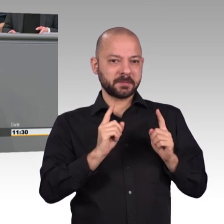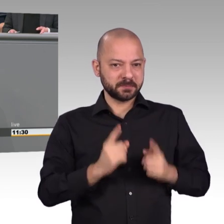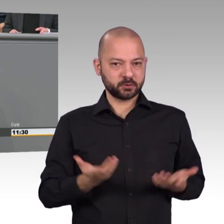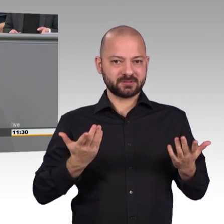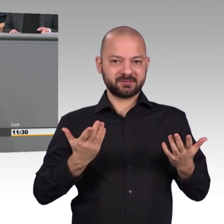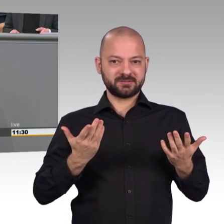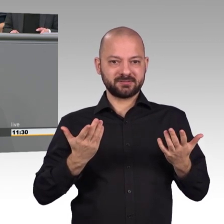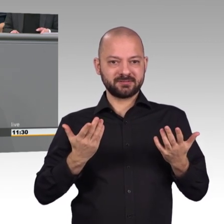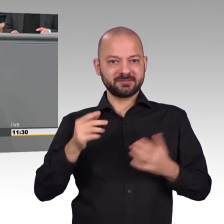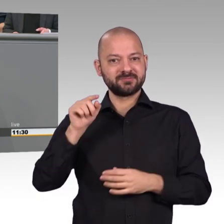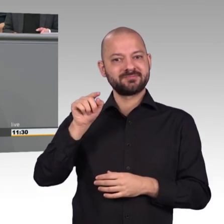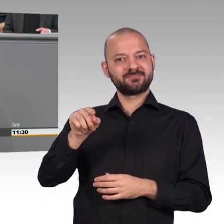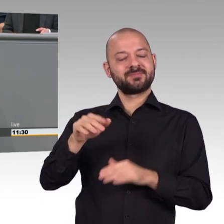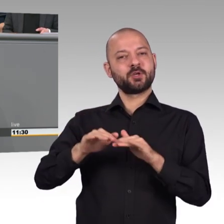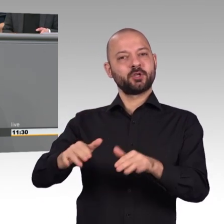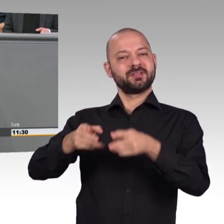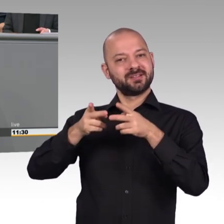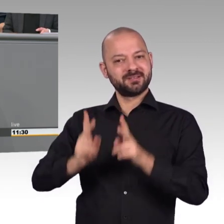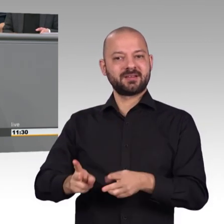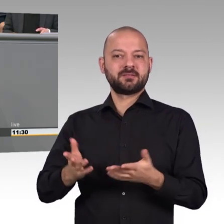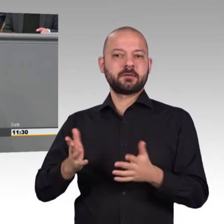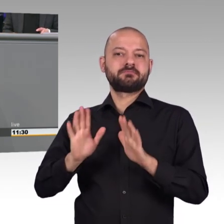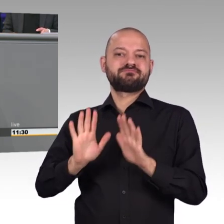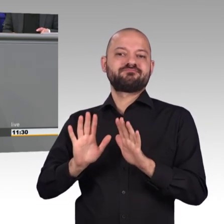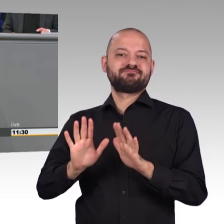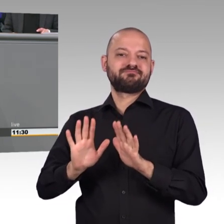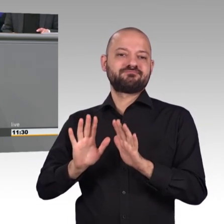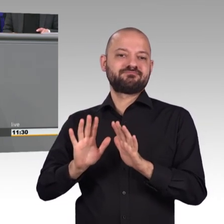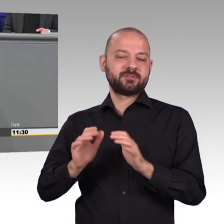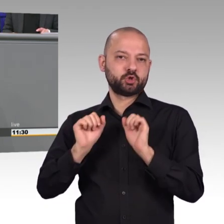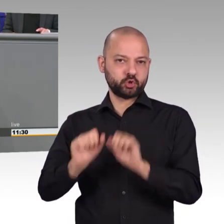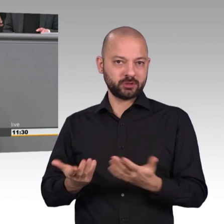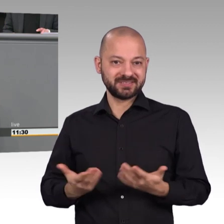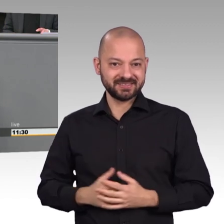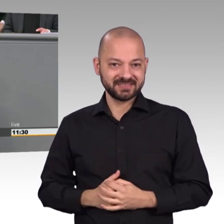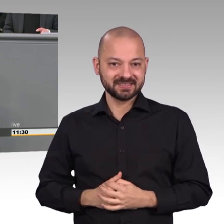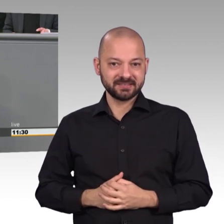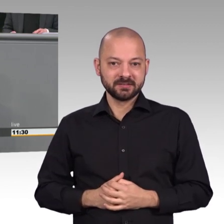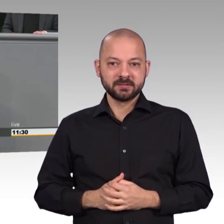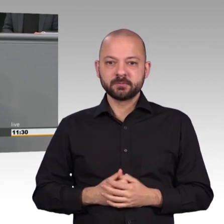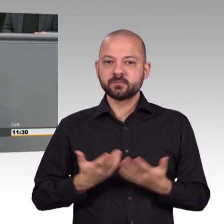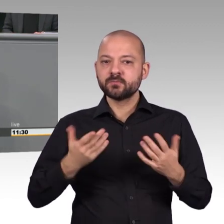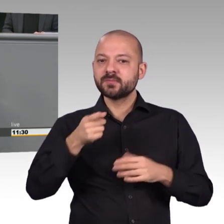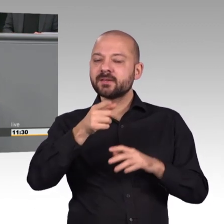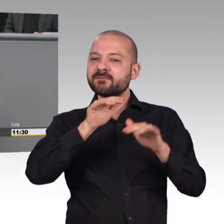gesagt haben, wir werden in dieser Regierungskoalition anders arbeiten. Das gilt auch für unser Verhältnis zu den sogenannten